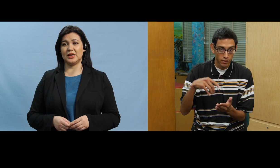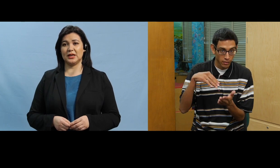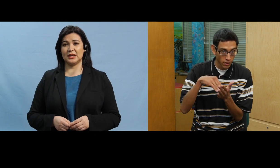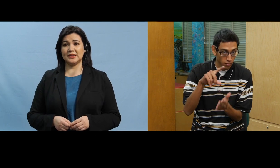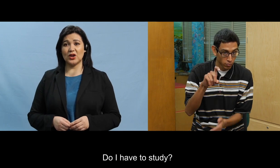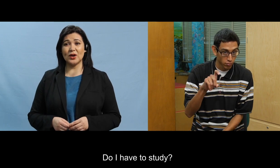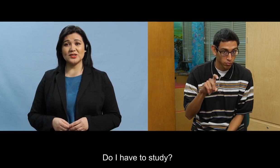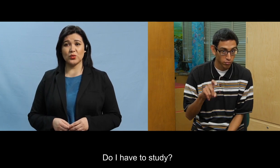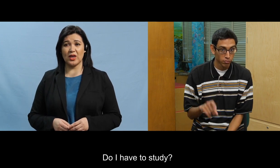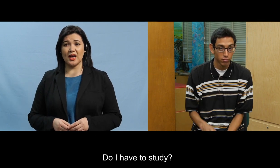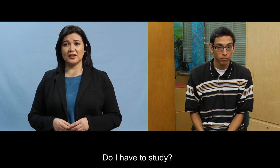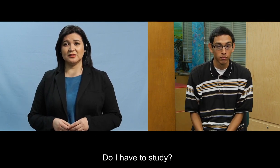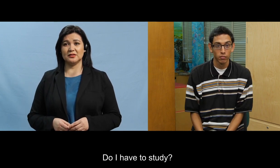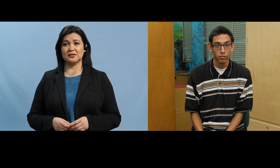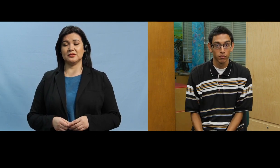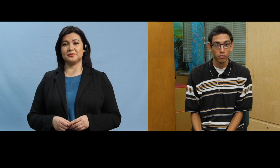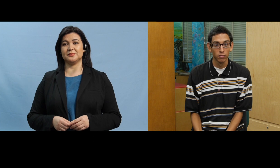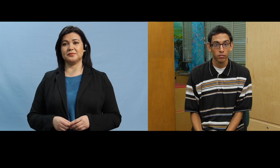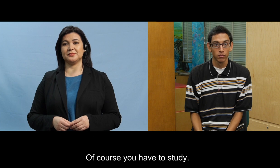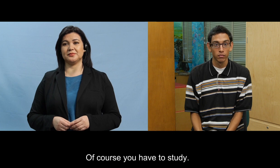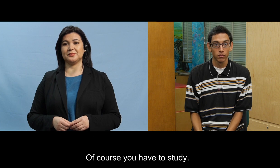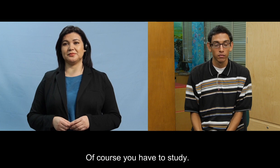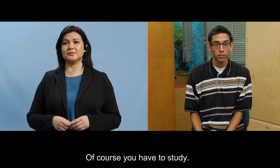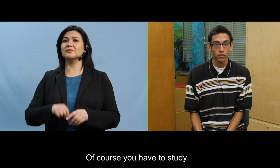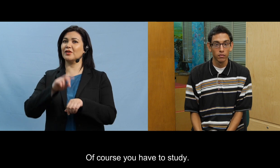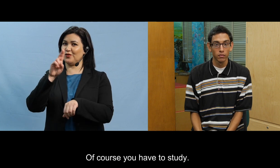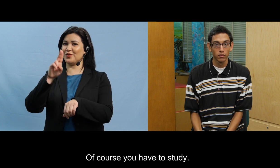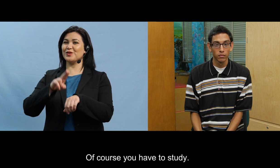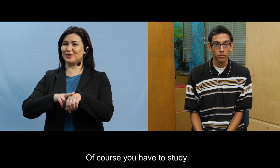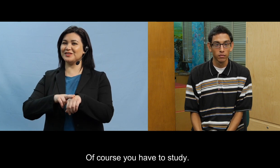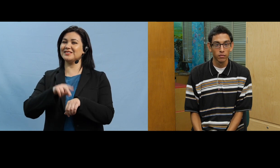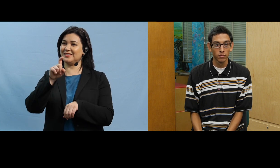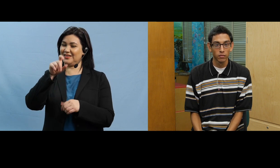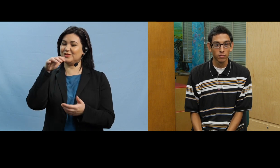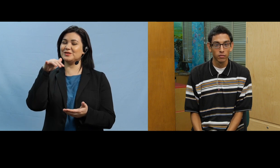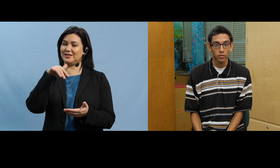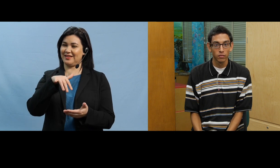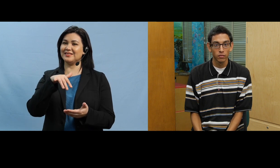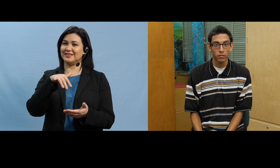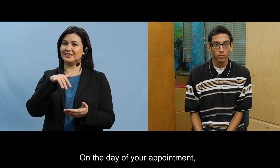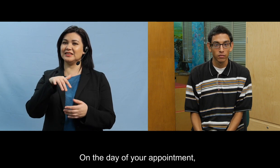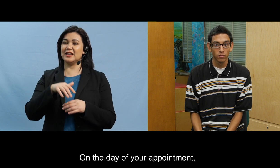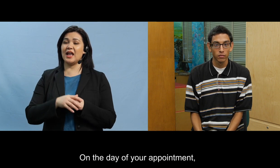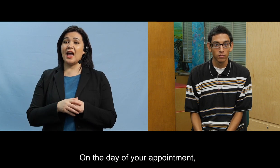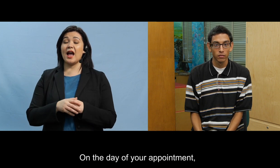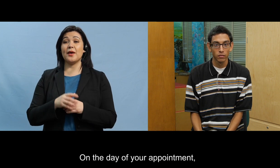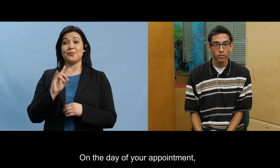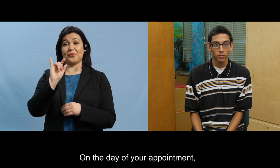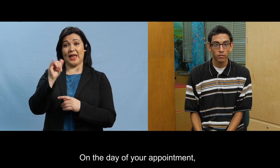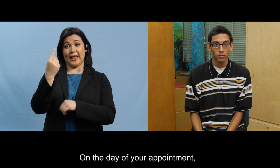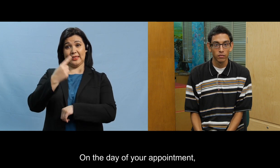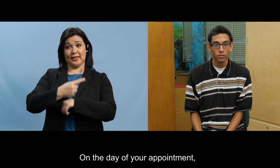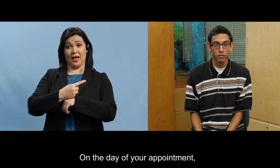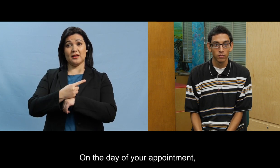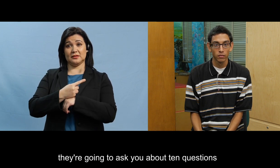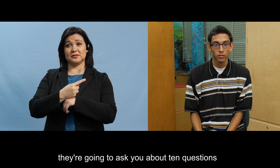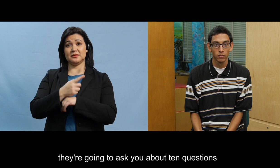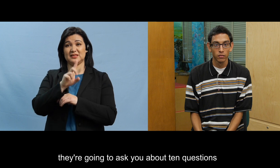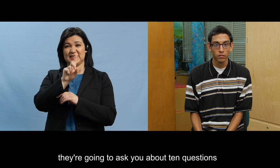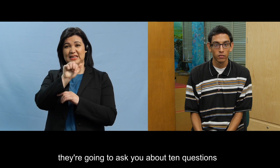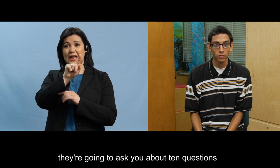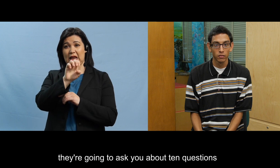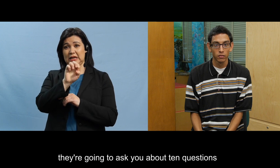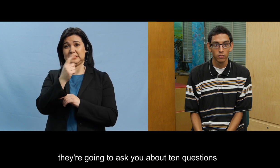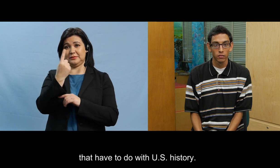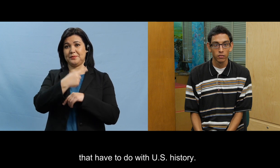preguntar tengo que estudiar claro que tienes que estudiar el día de la cita te van a hacer alrededor de